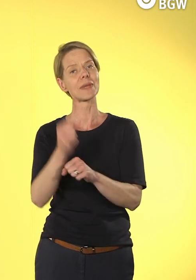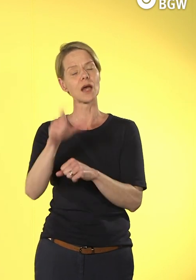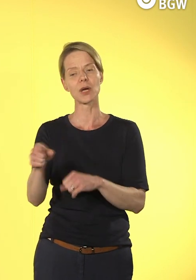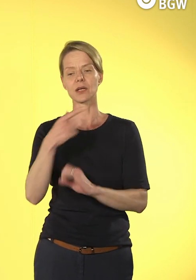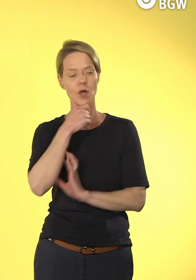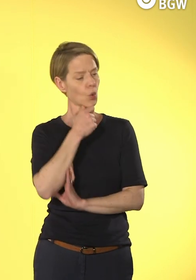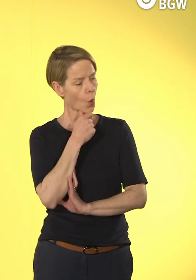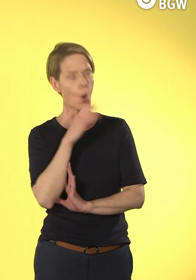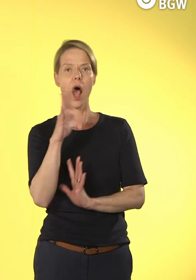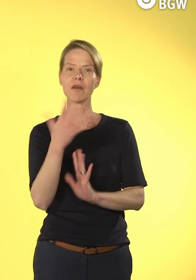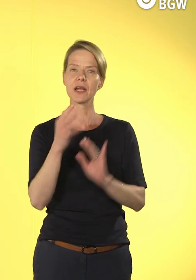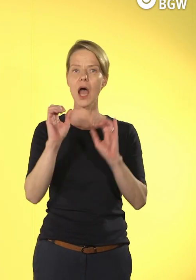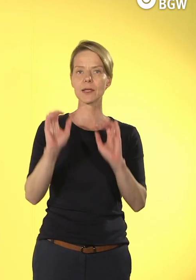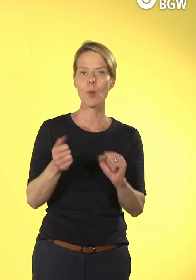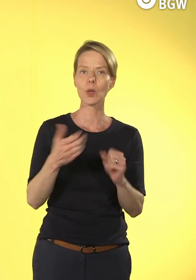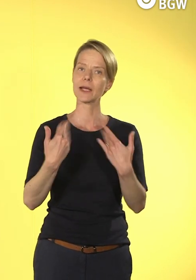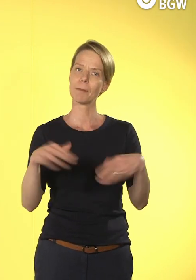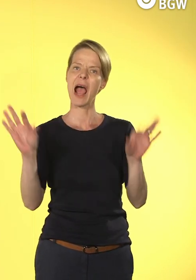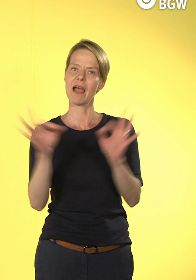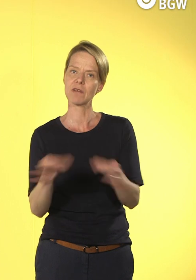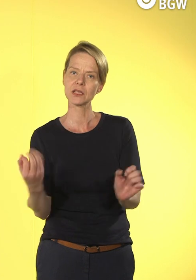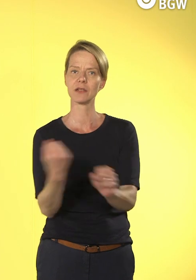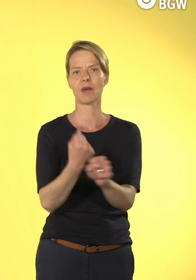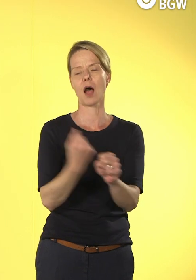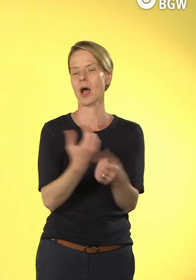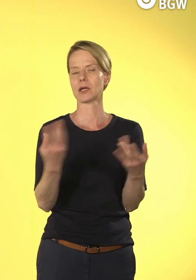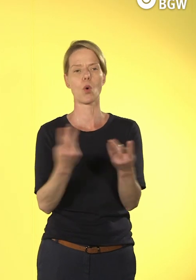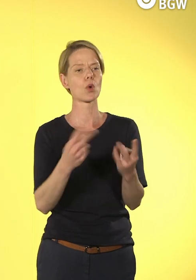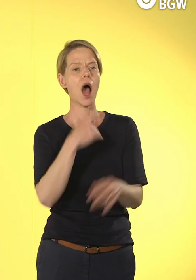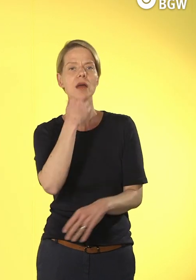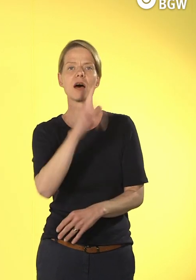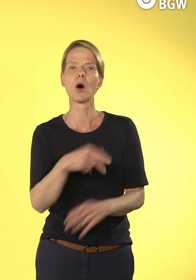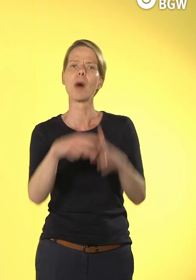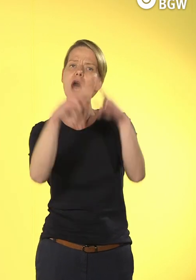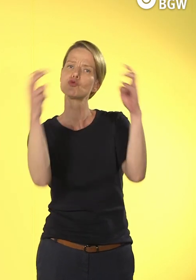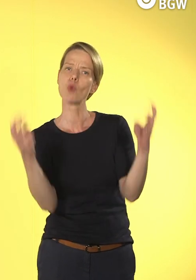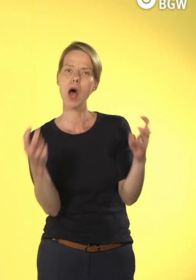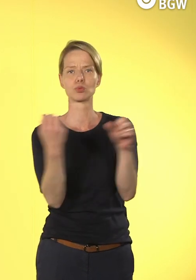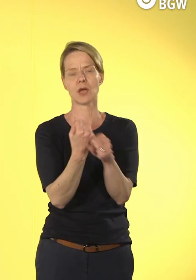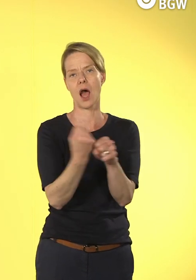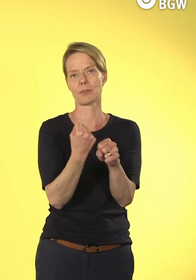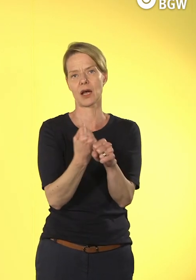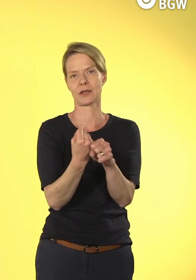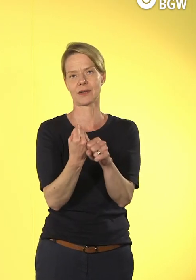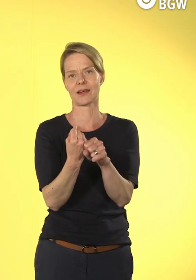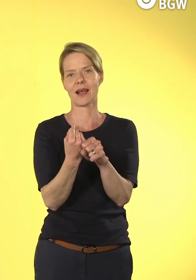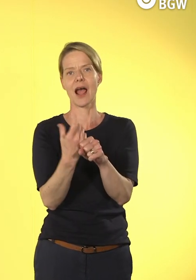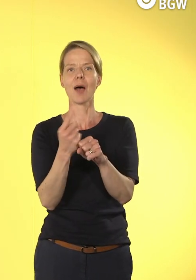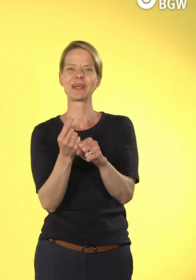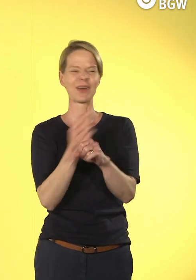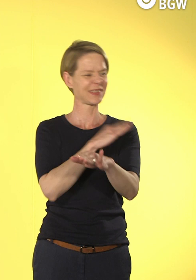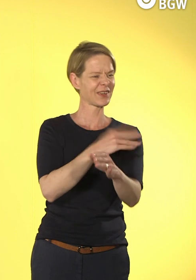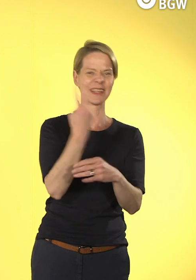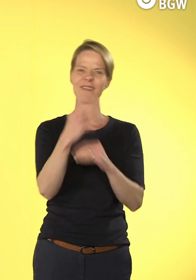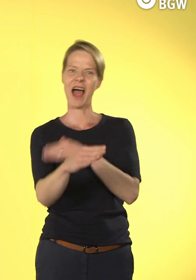machen? Kann ich auch mal von zu Hause was arbeiten? Eine Dokumentation schreiben? Bleiben wir mal bei Ihrem Beispiel. Also da sind Hoffnungen mit verbunden und auch Ängste.